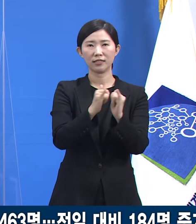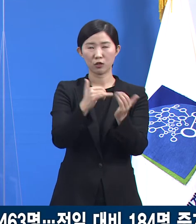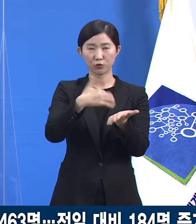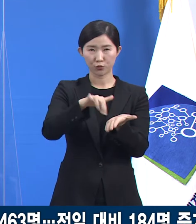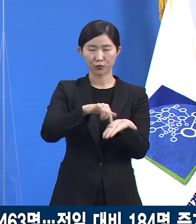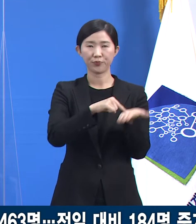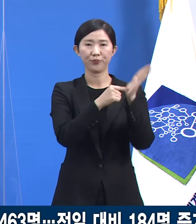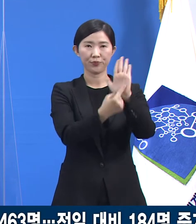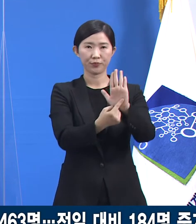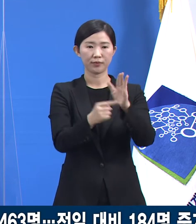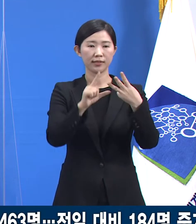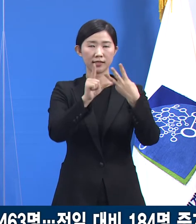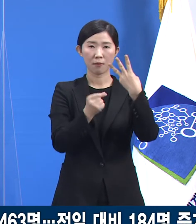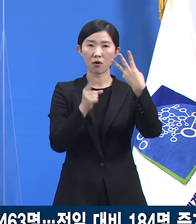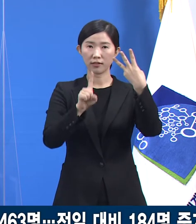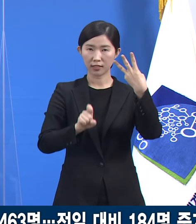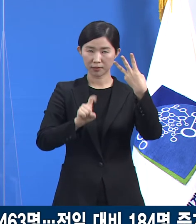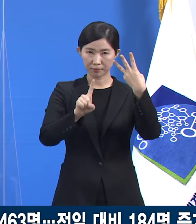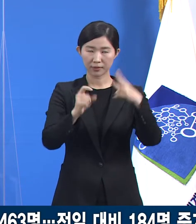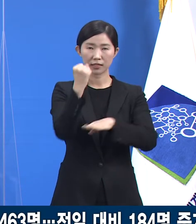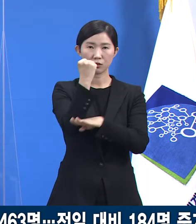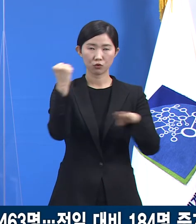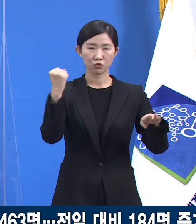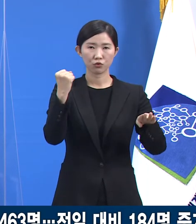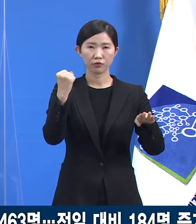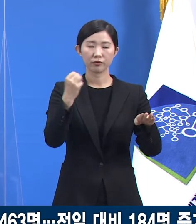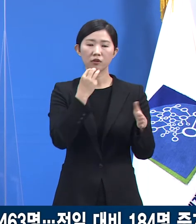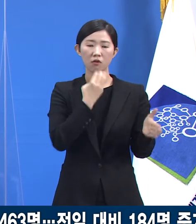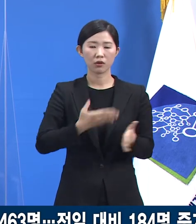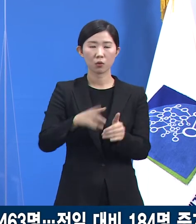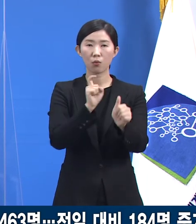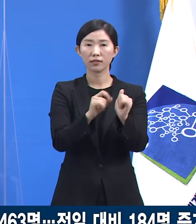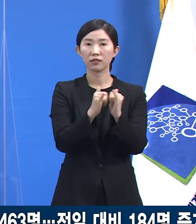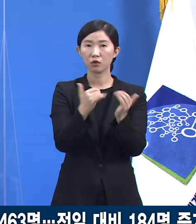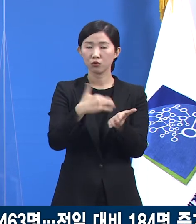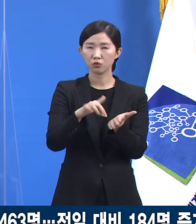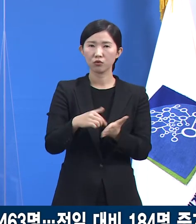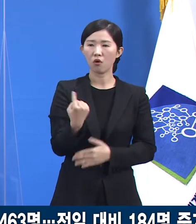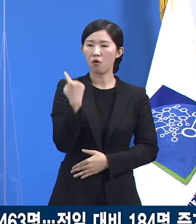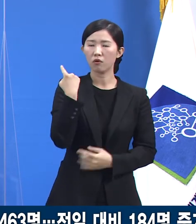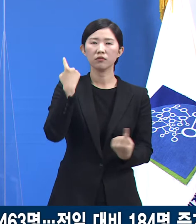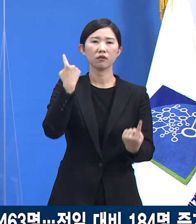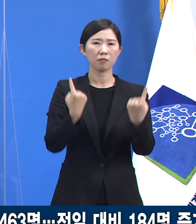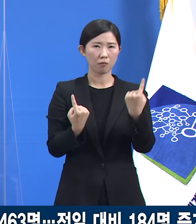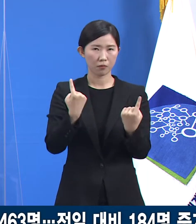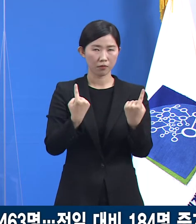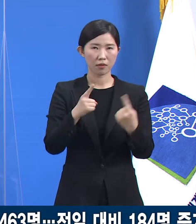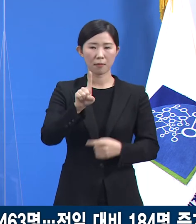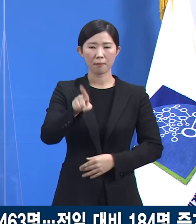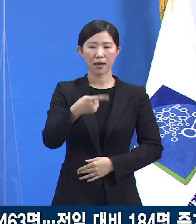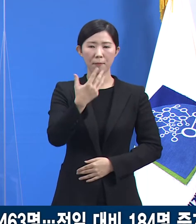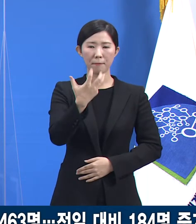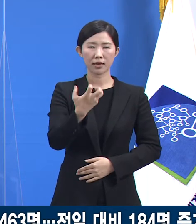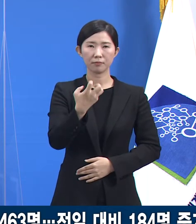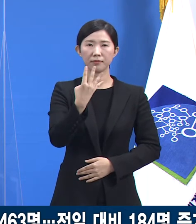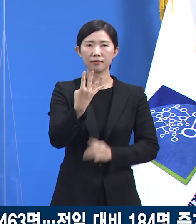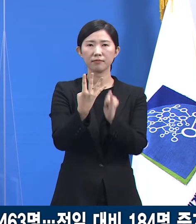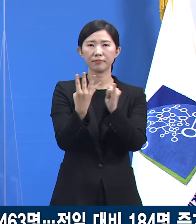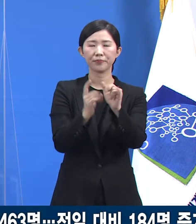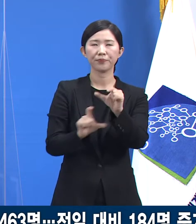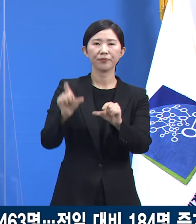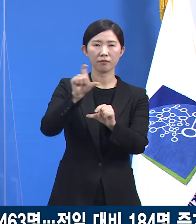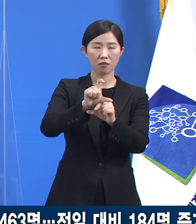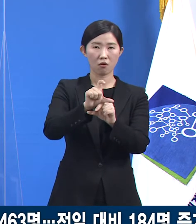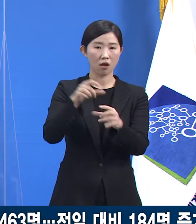3월 11일 0시 기준 경기도의 확진자 수는 전일 오전 0시 대비 184명이 증가한